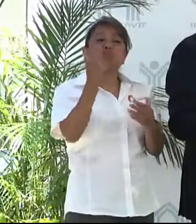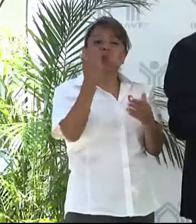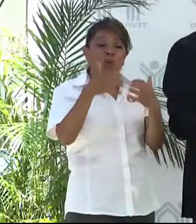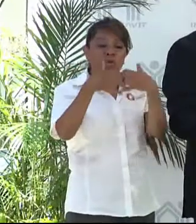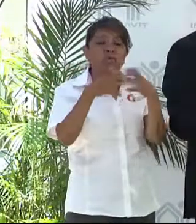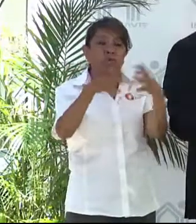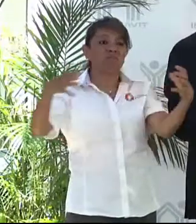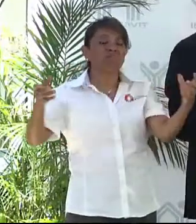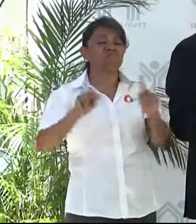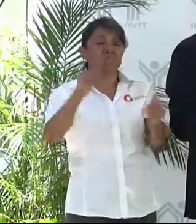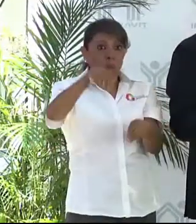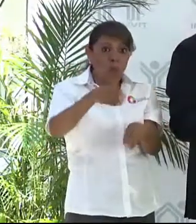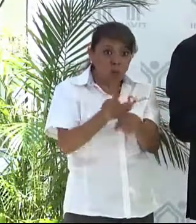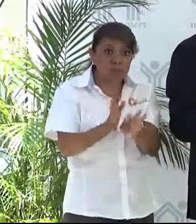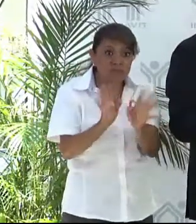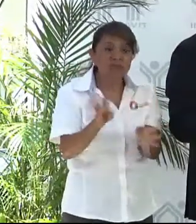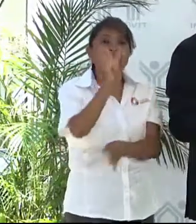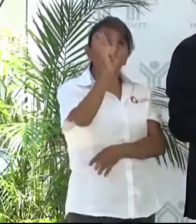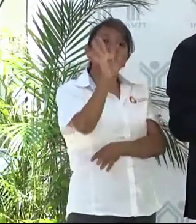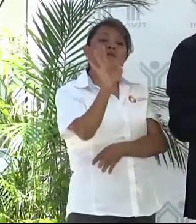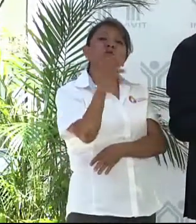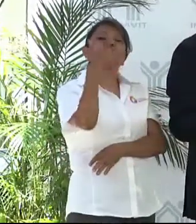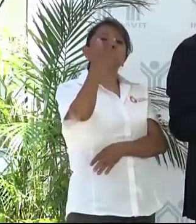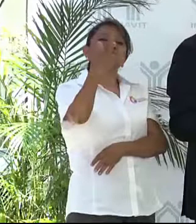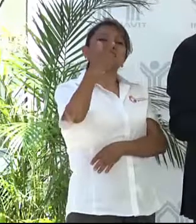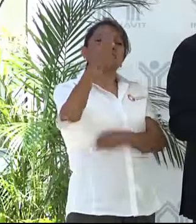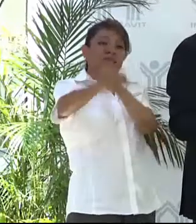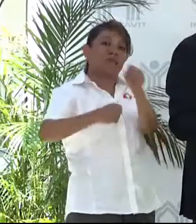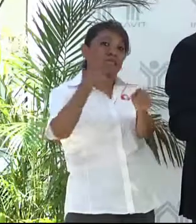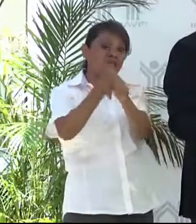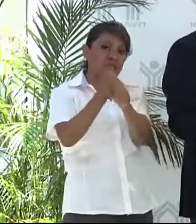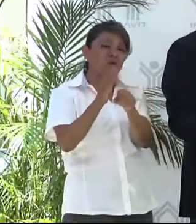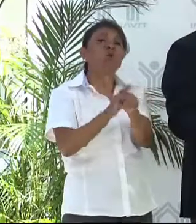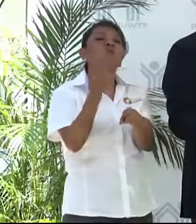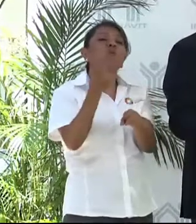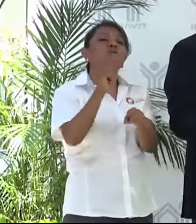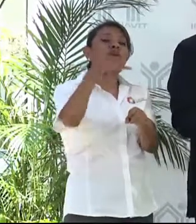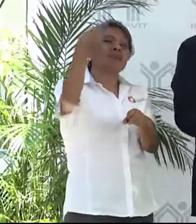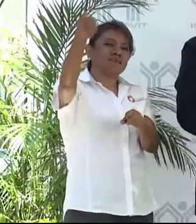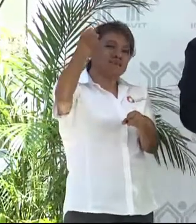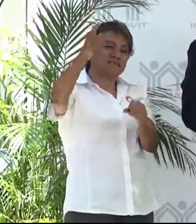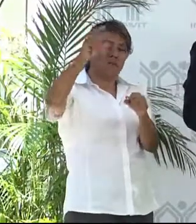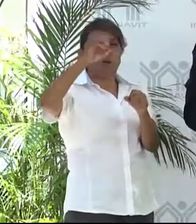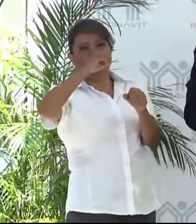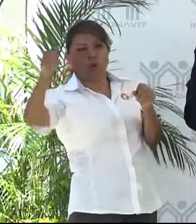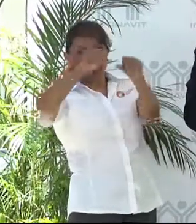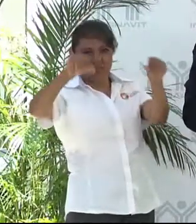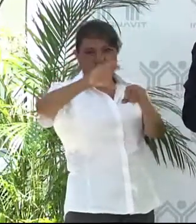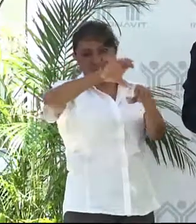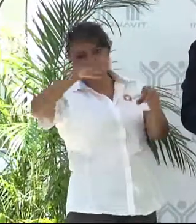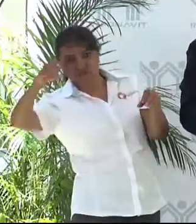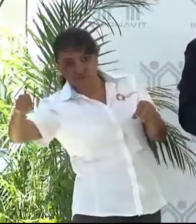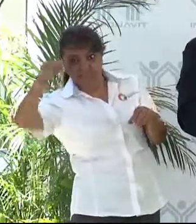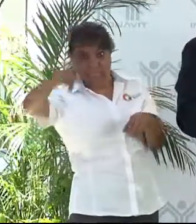Y esto implica la presencia del gasoducto y la termoeléctrica. Y la zona oriente va a